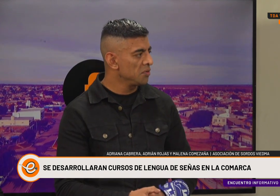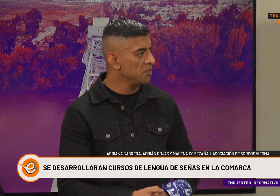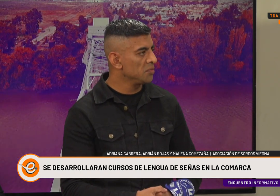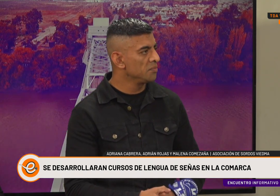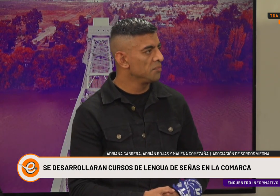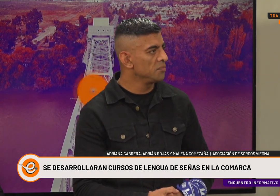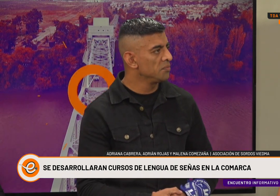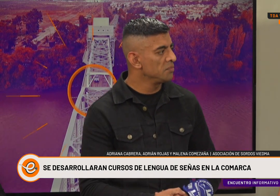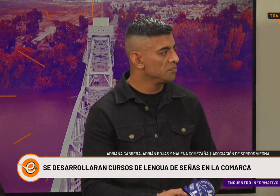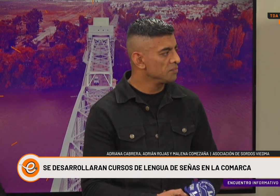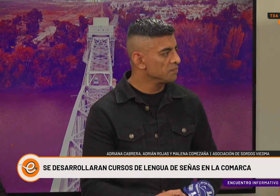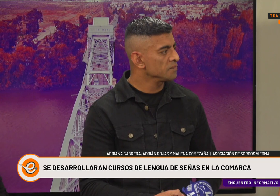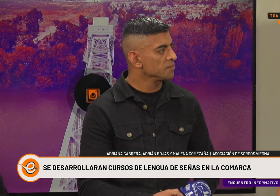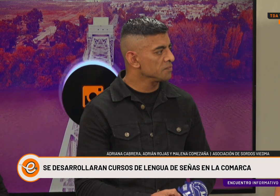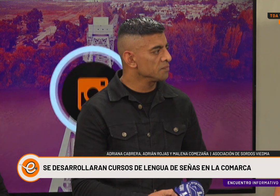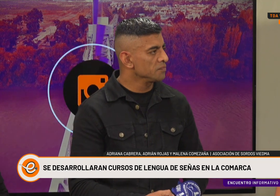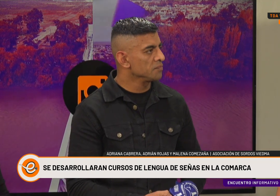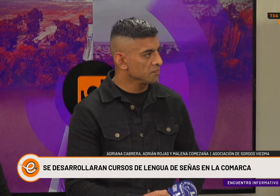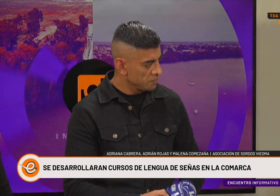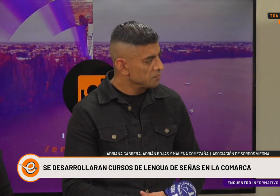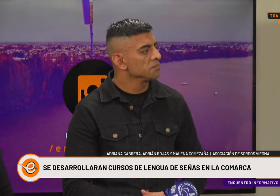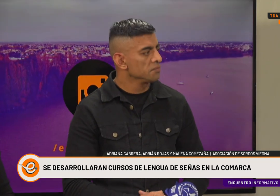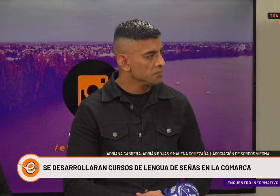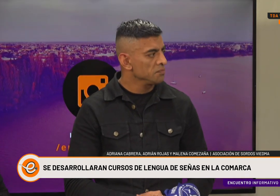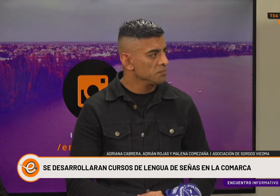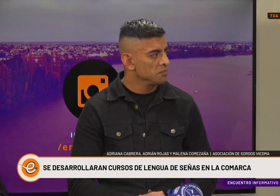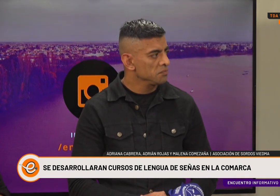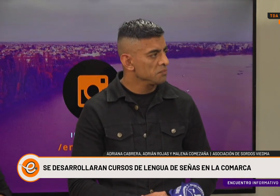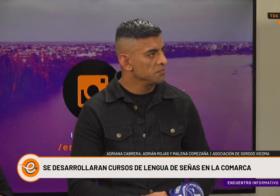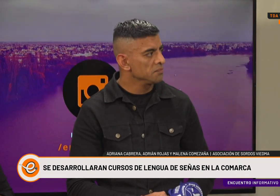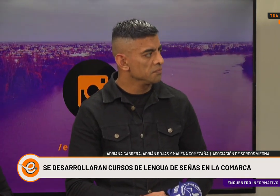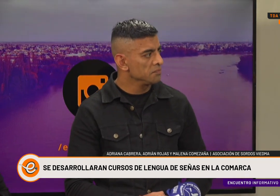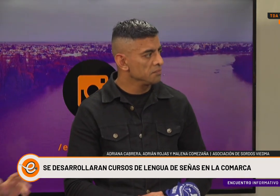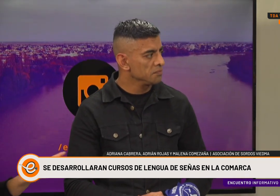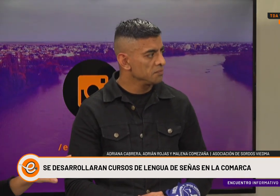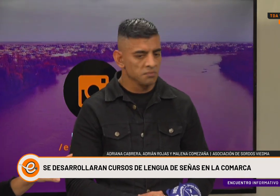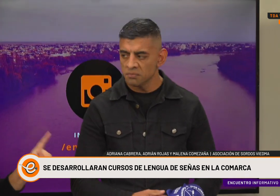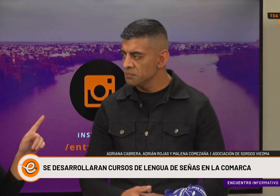Él le interesa mucho el tema de comunicarse en lengua de señas. Es una persona sorda.